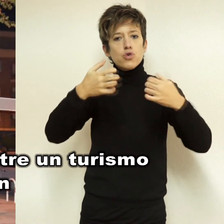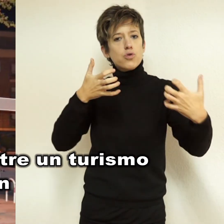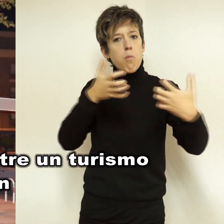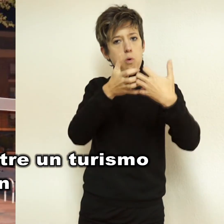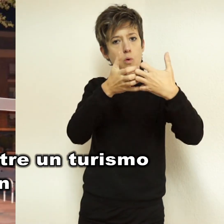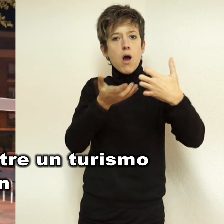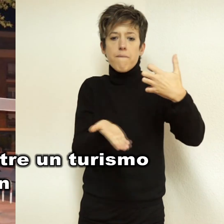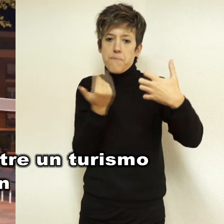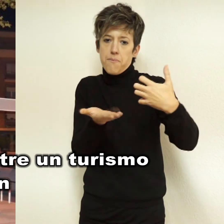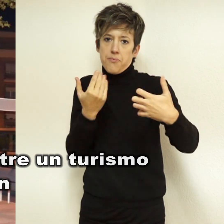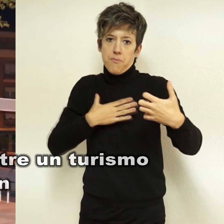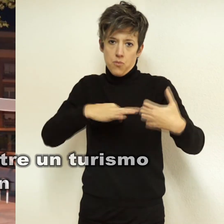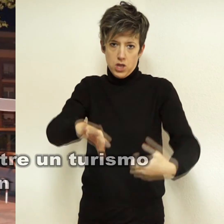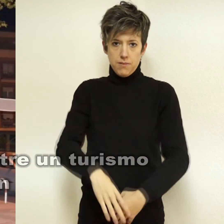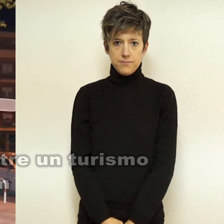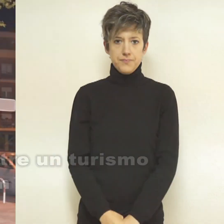de los vehículos.